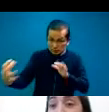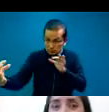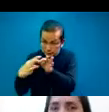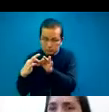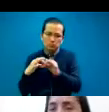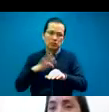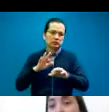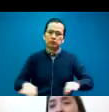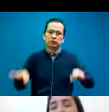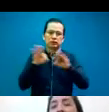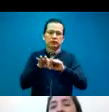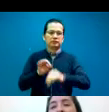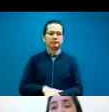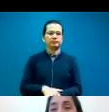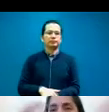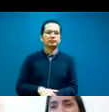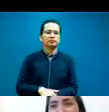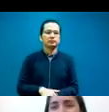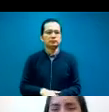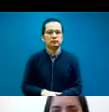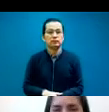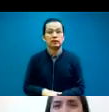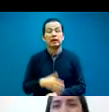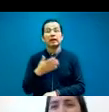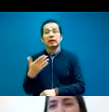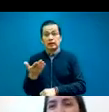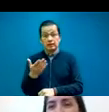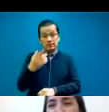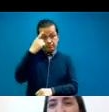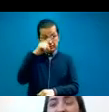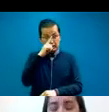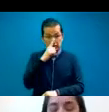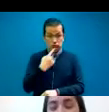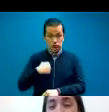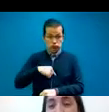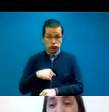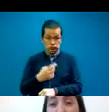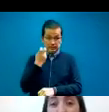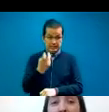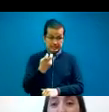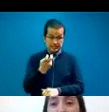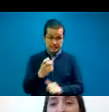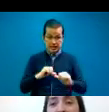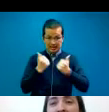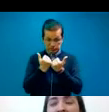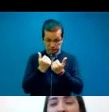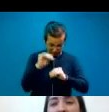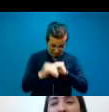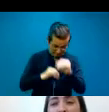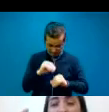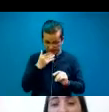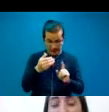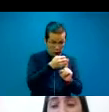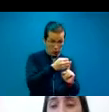Internamente para poder armar lo que nosotros queríamos que es poder lograr esta